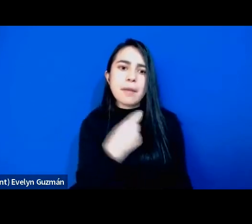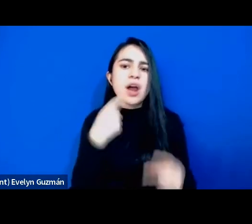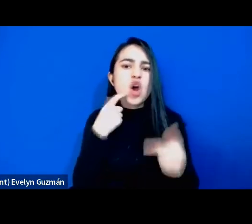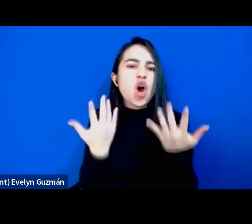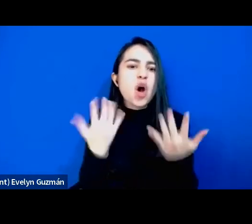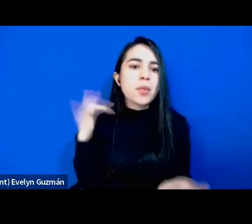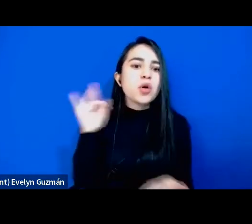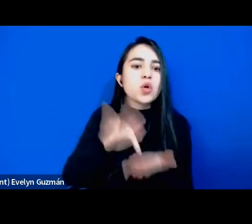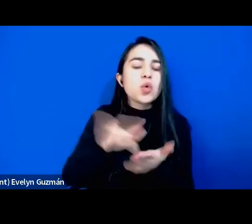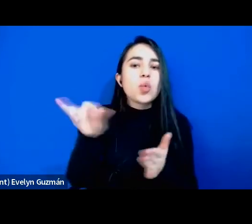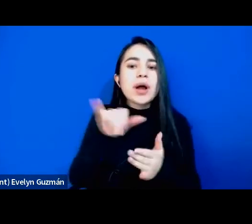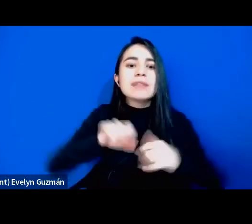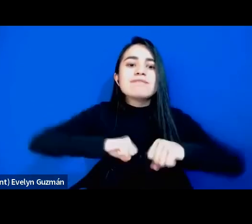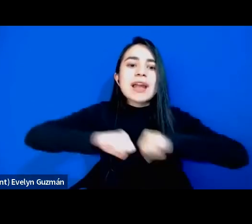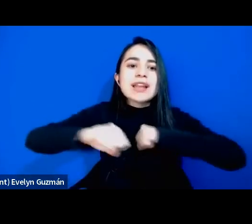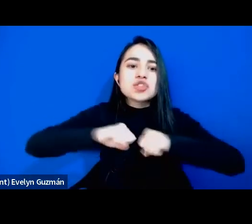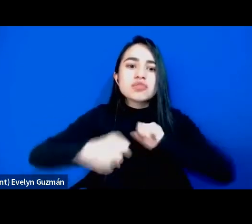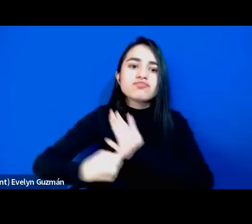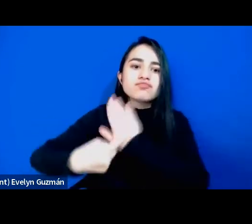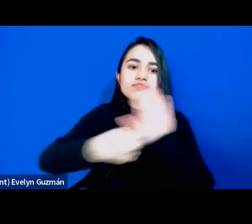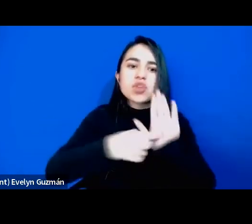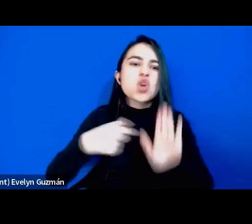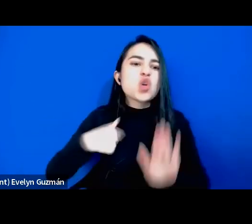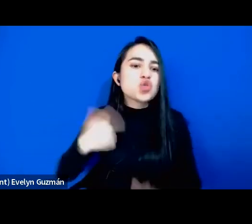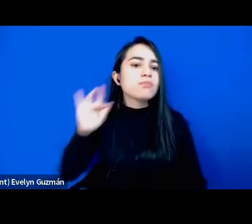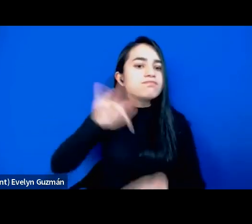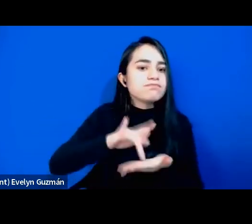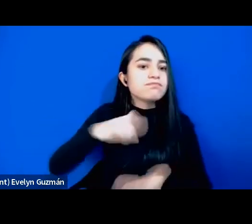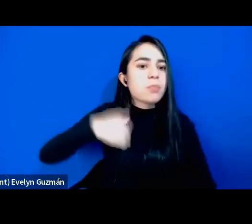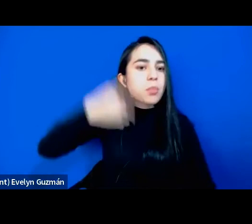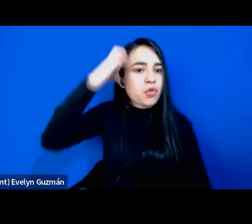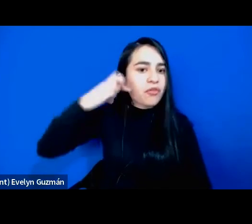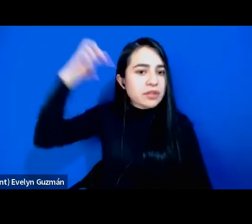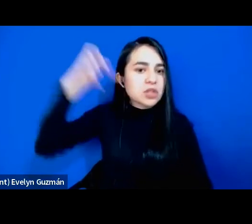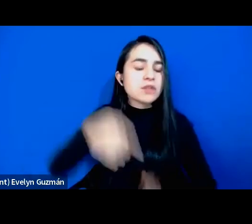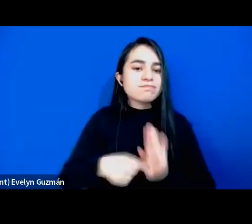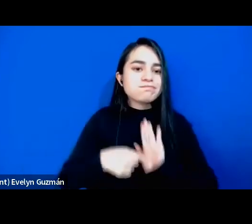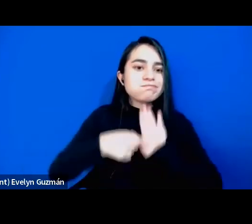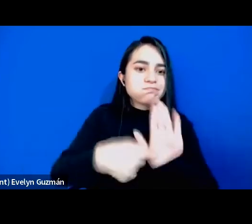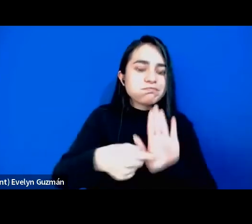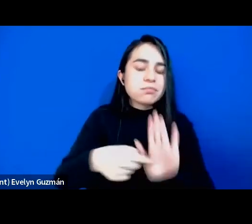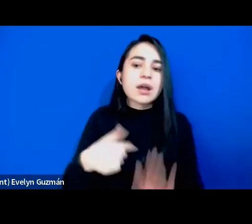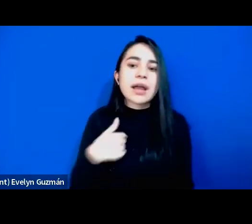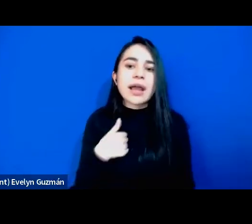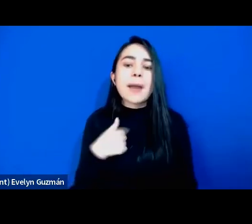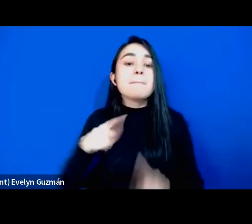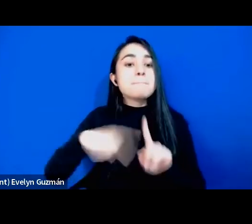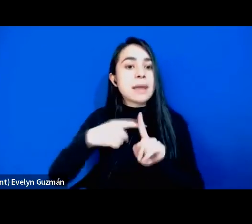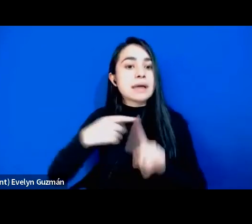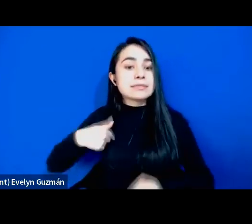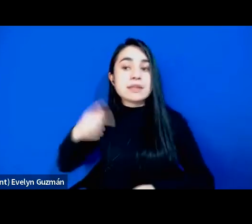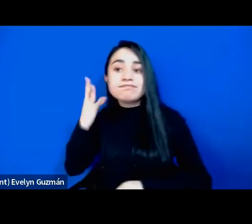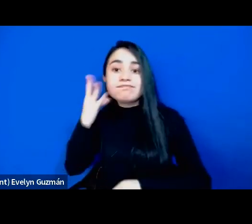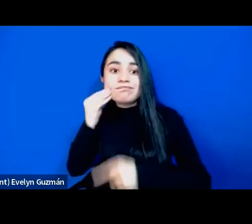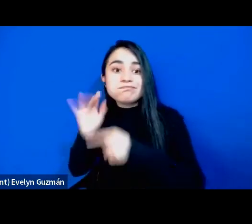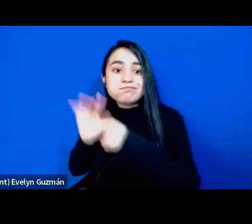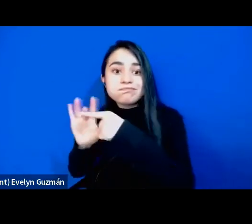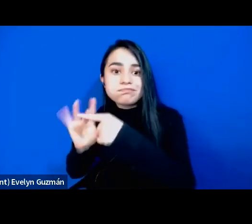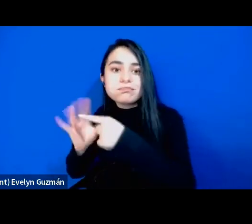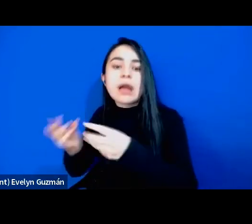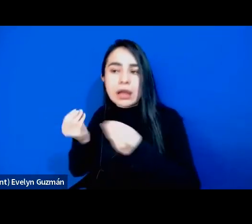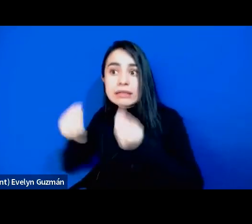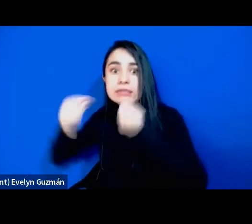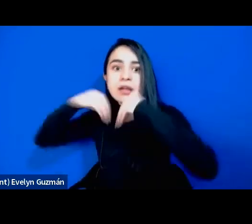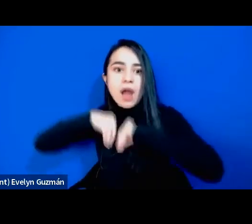sobre mi existencia profesional, sobre mi viviencia, esto, compartilho